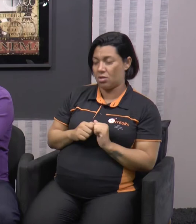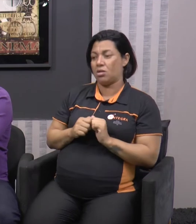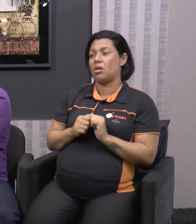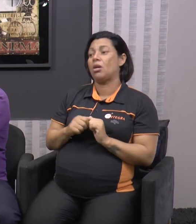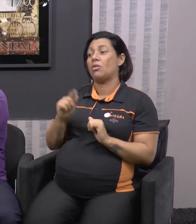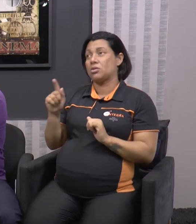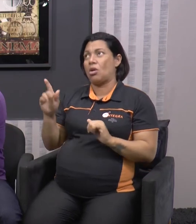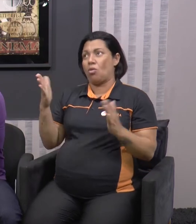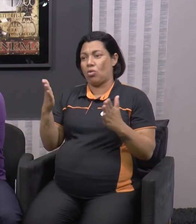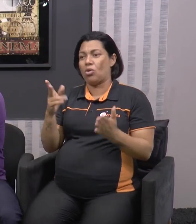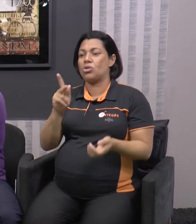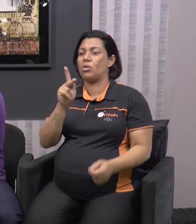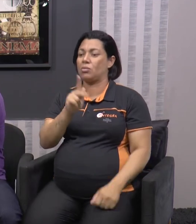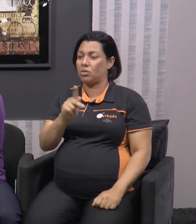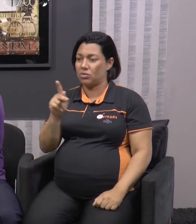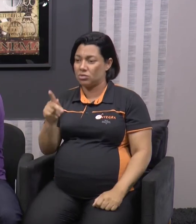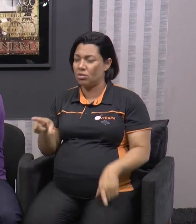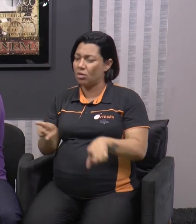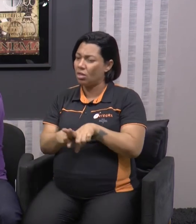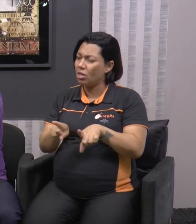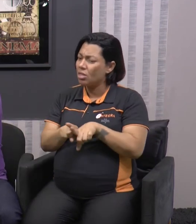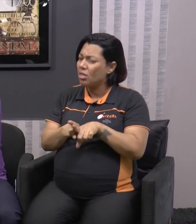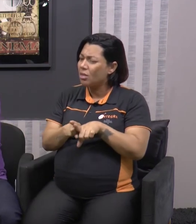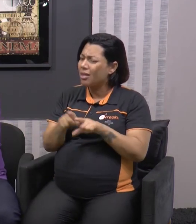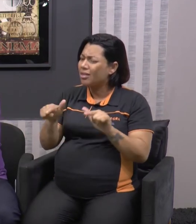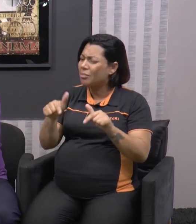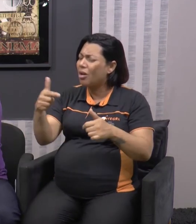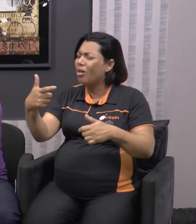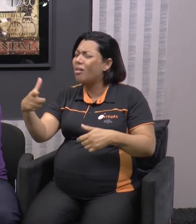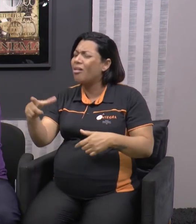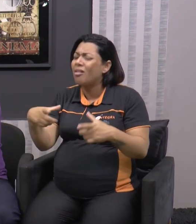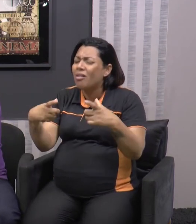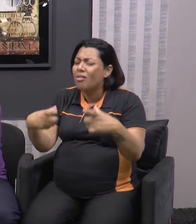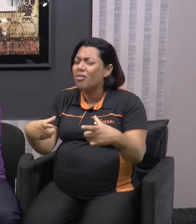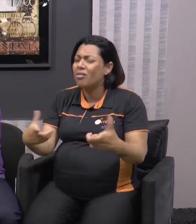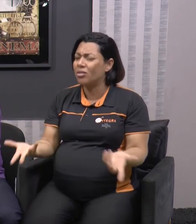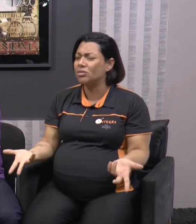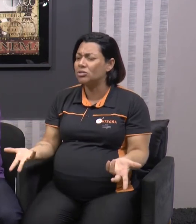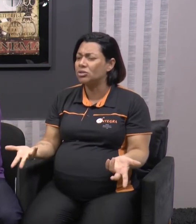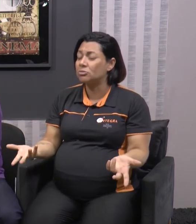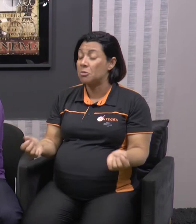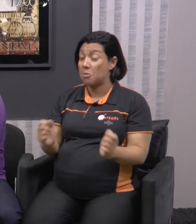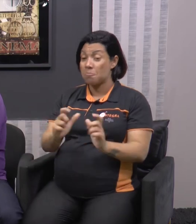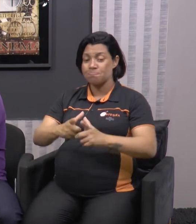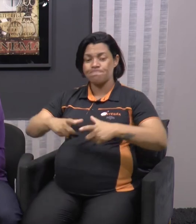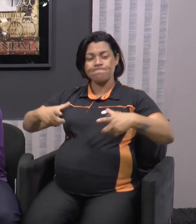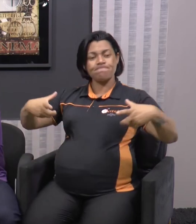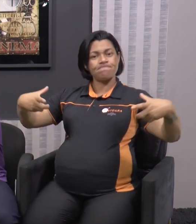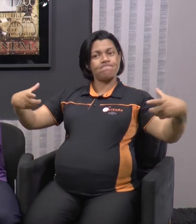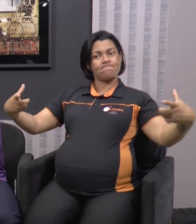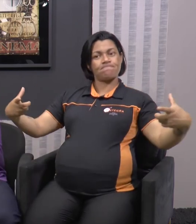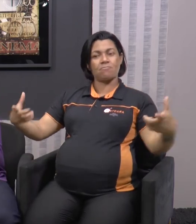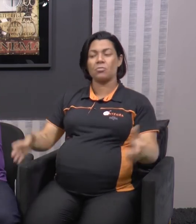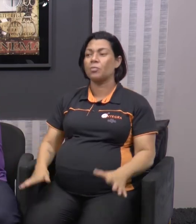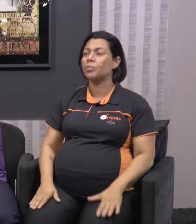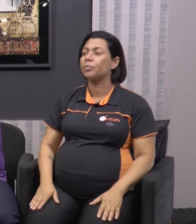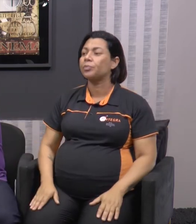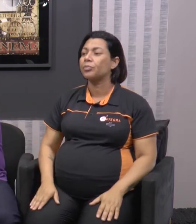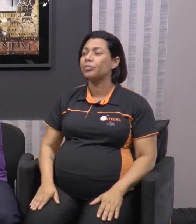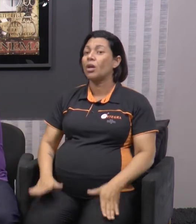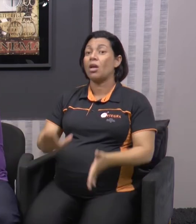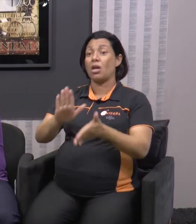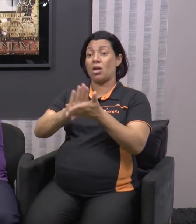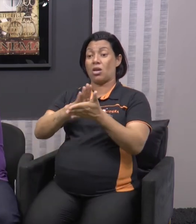mas fora isso, você atua em vários setores. Conta um pouquinho pro pessoal entender a dimensão, a grandeza dessa profissão hoje. O